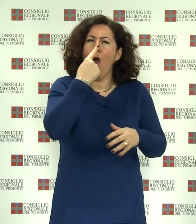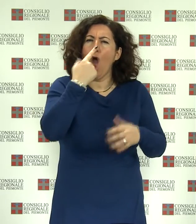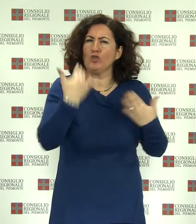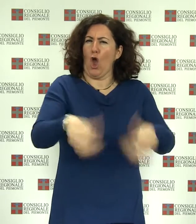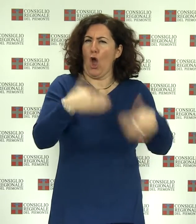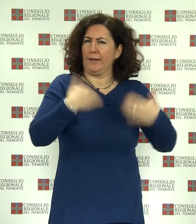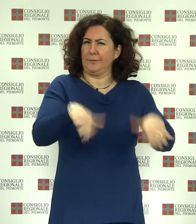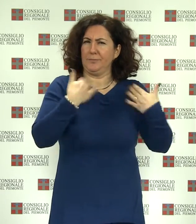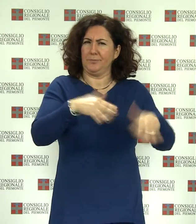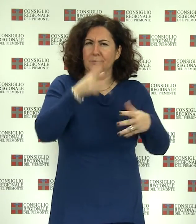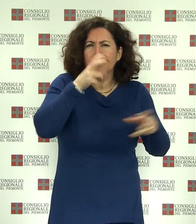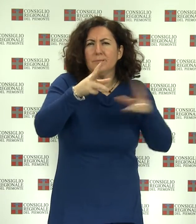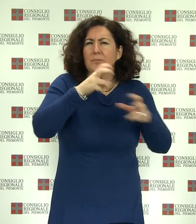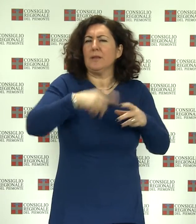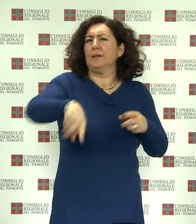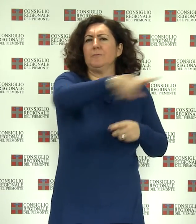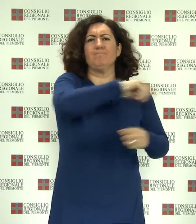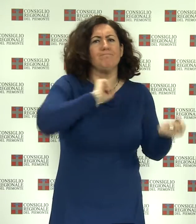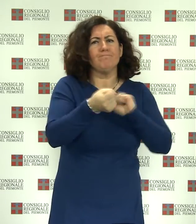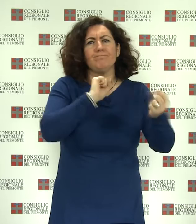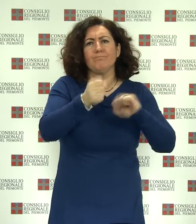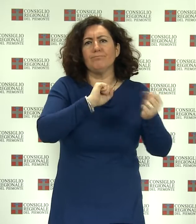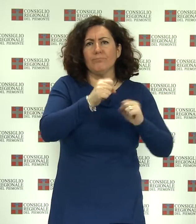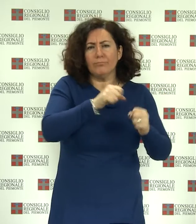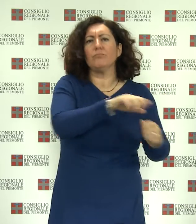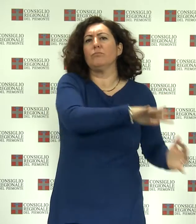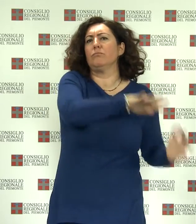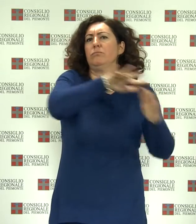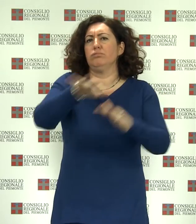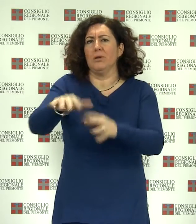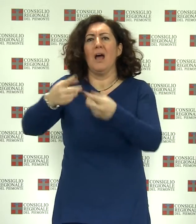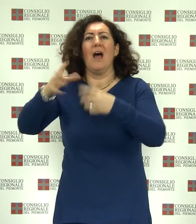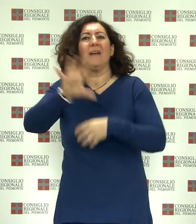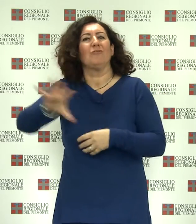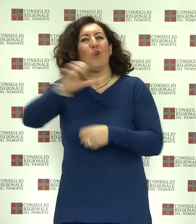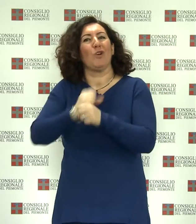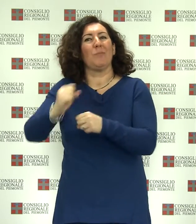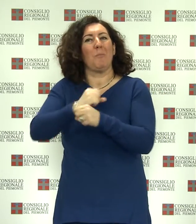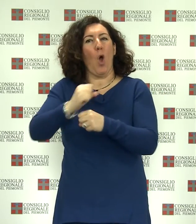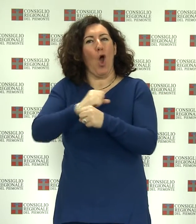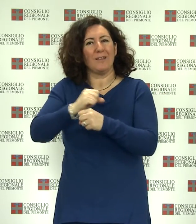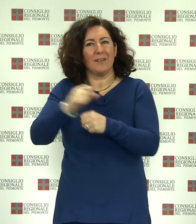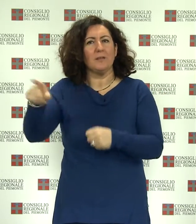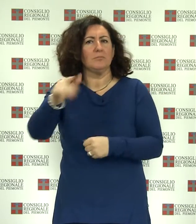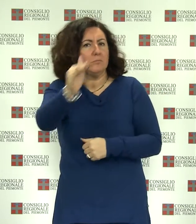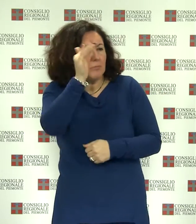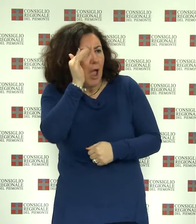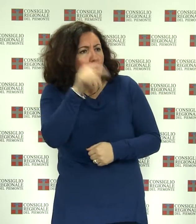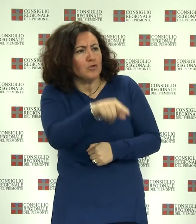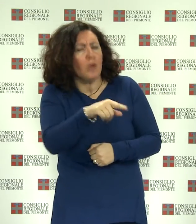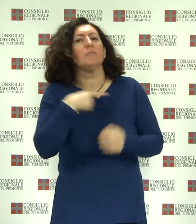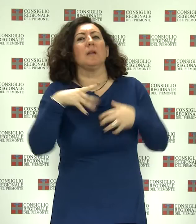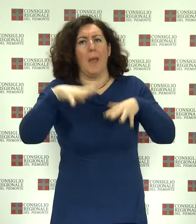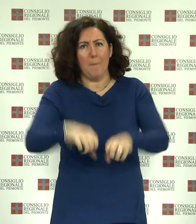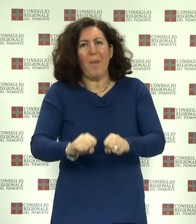ricevuta a Palazzo Lascaris al termine dei lavori della seduta del 2 febbraio La regione si è impegnata ad affrontare la questione con